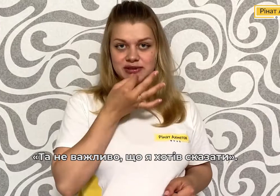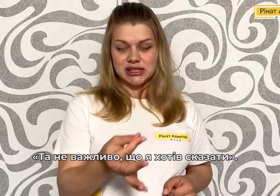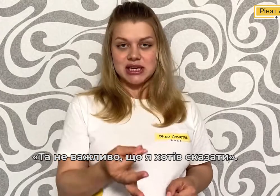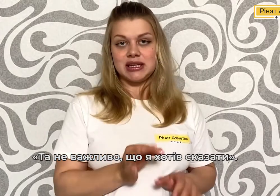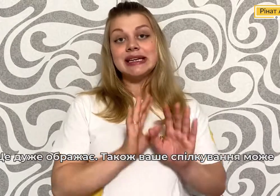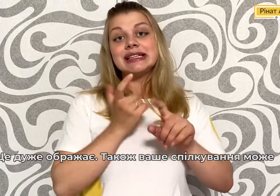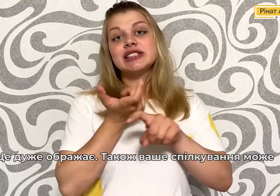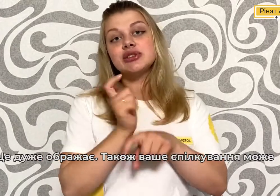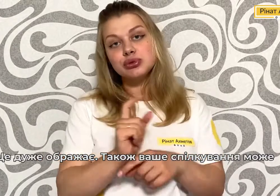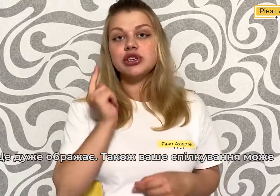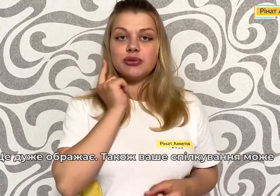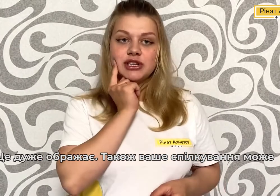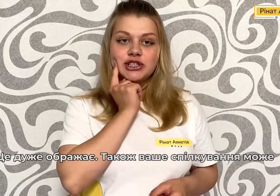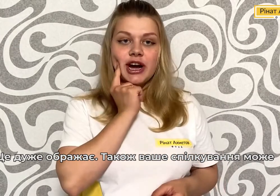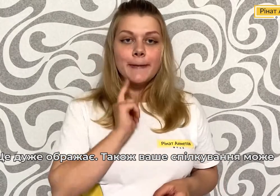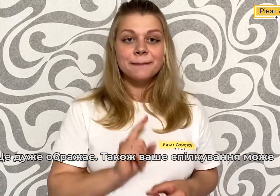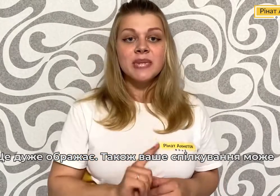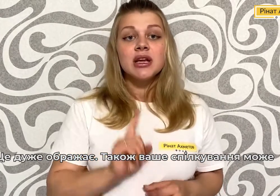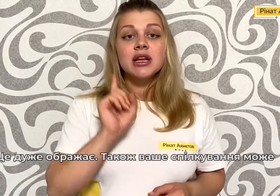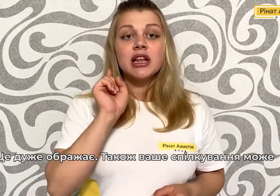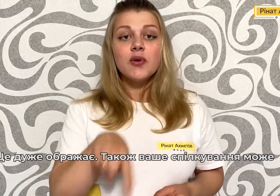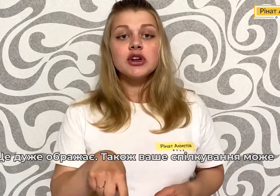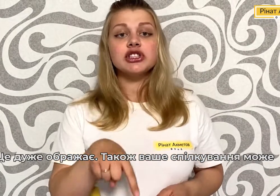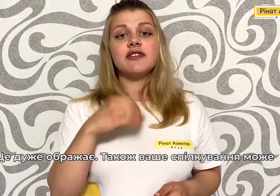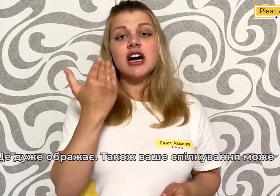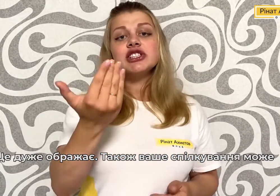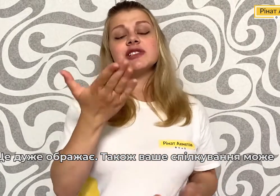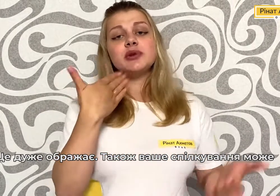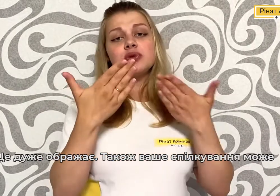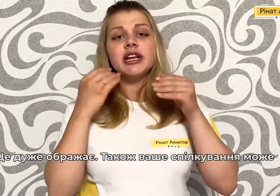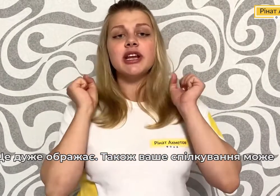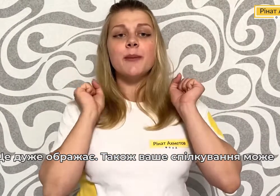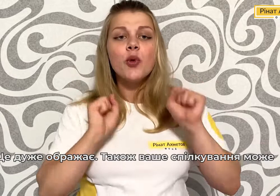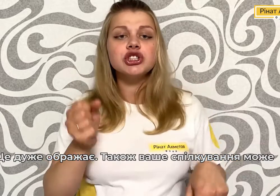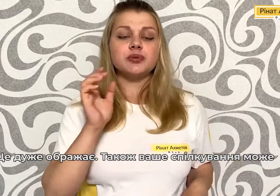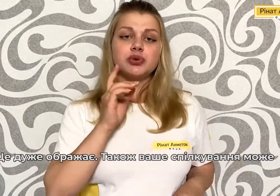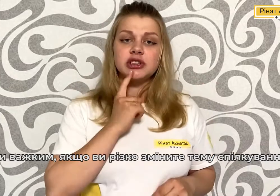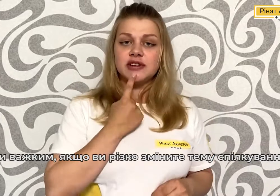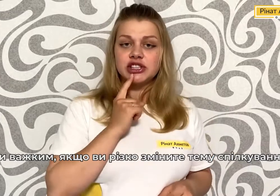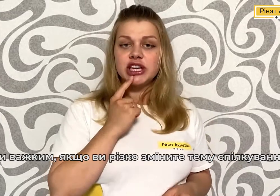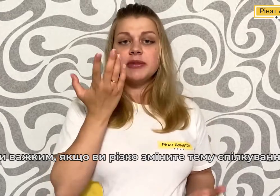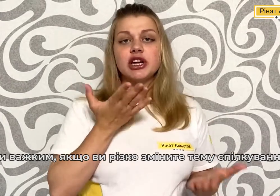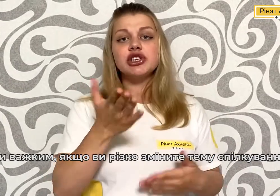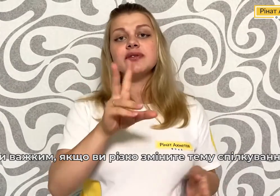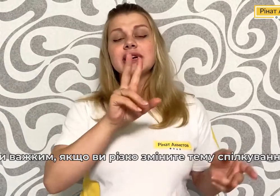сказати Це дуже ображаю Також, ваше спілкування може бути важким Якщо ви